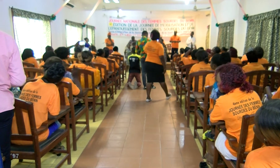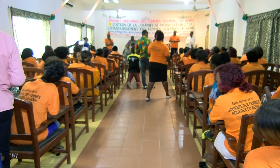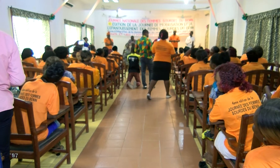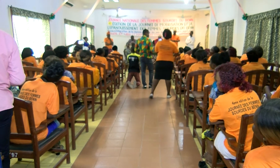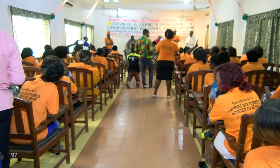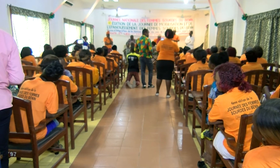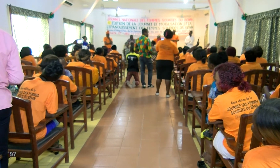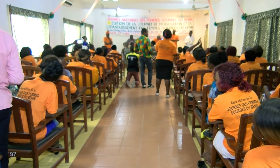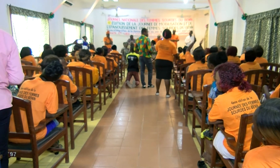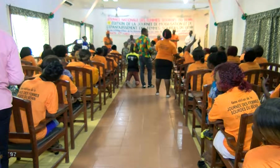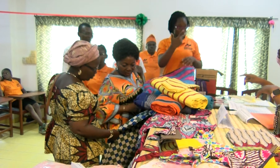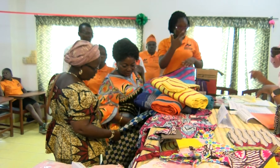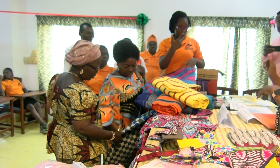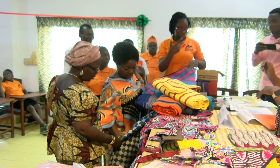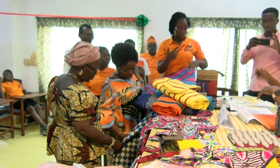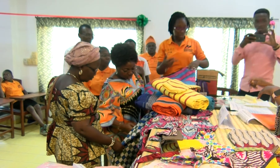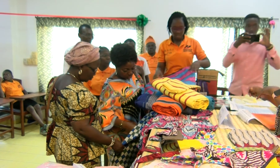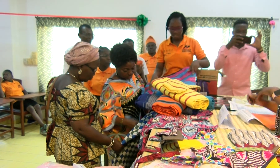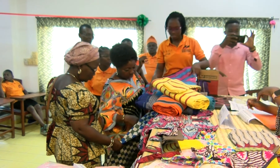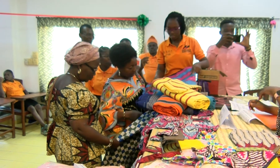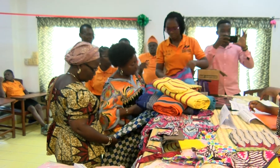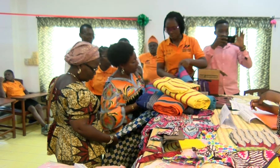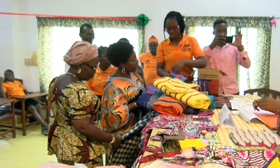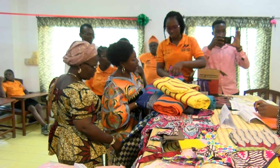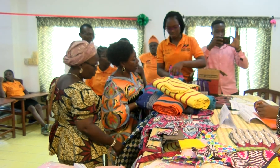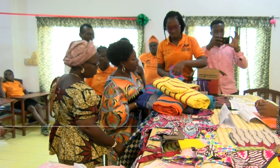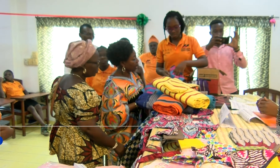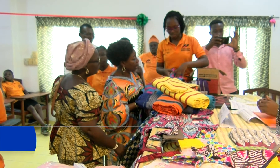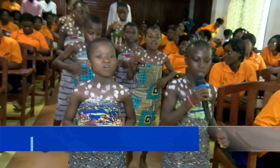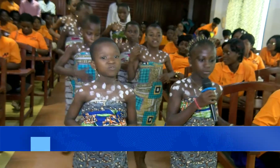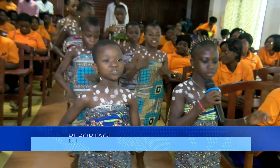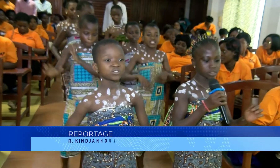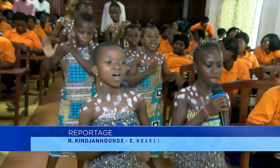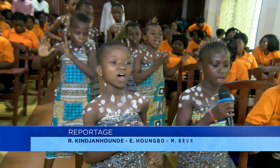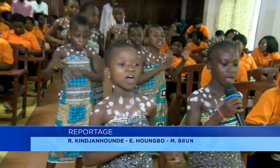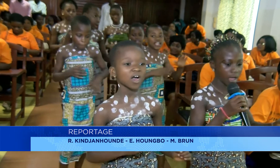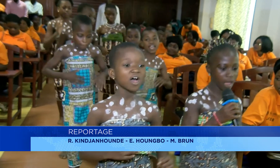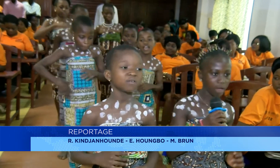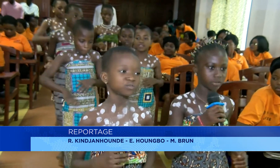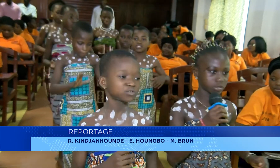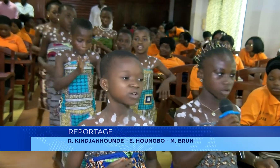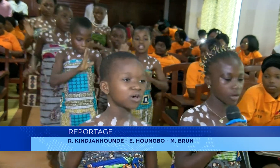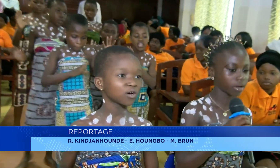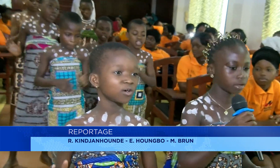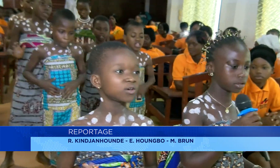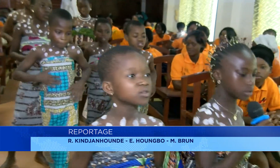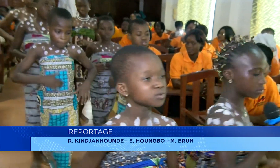numériques. L'une de leurs doléances, la création d'un centre de formation en informatique pour les membres de l'association